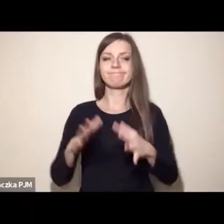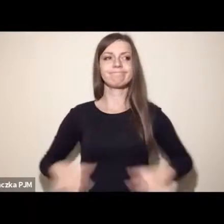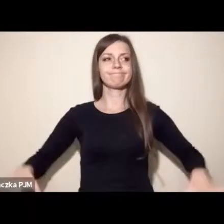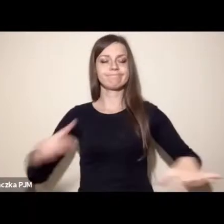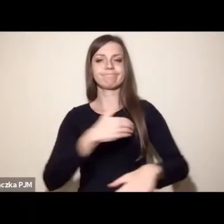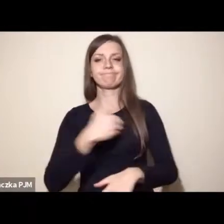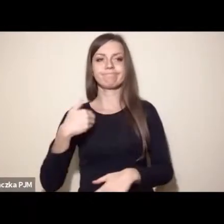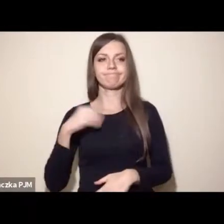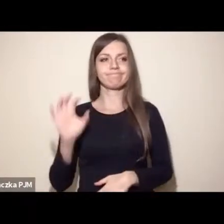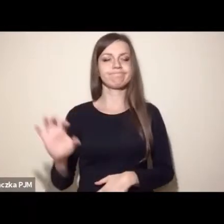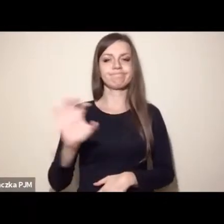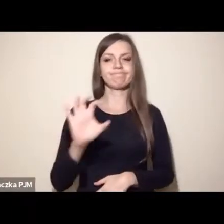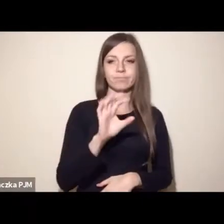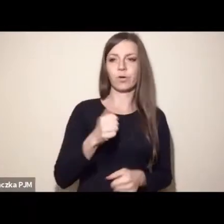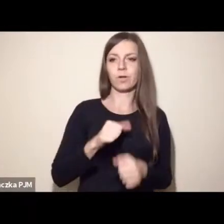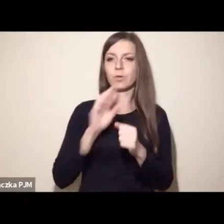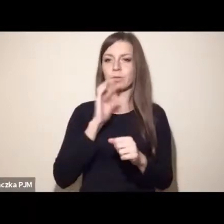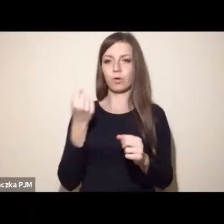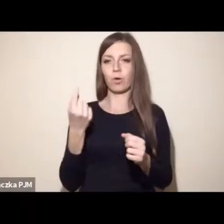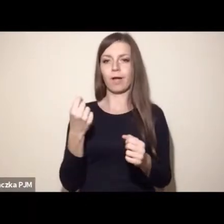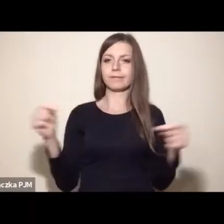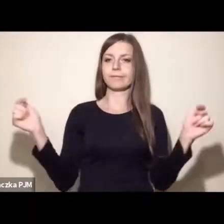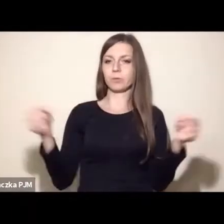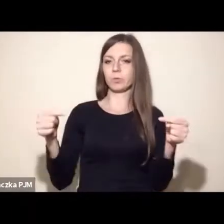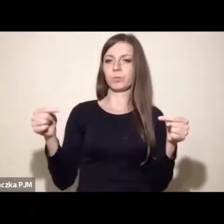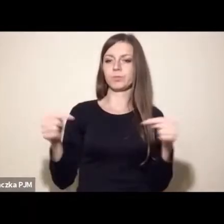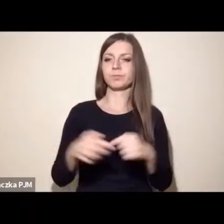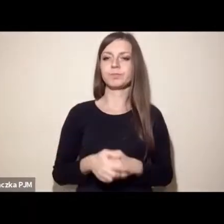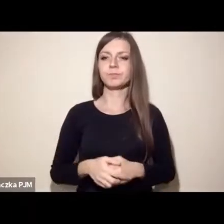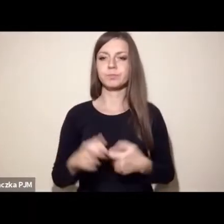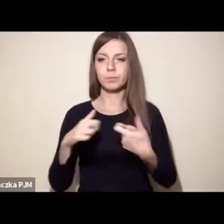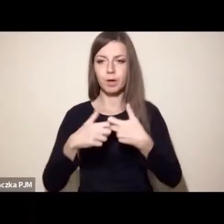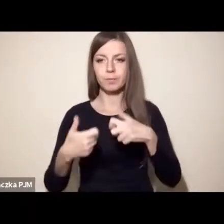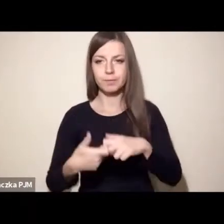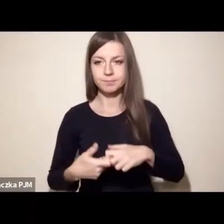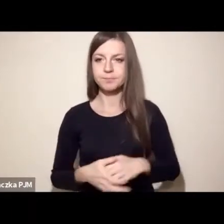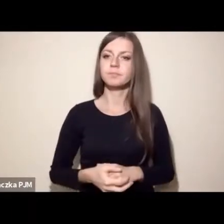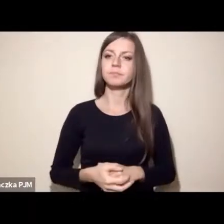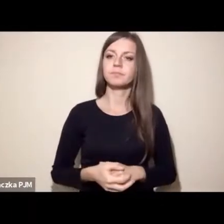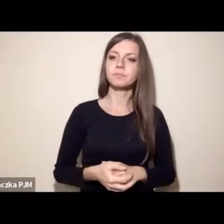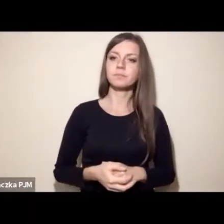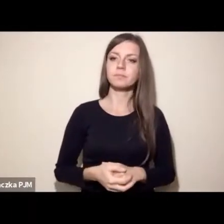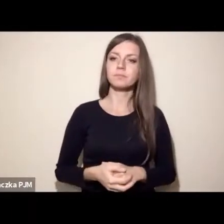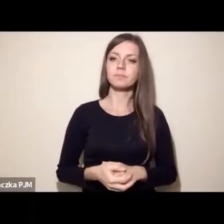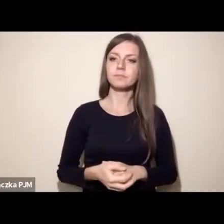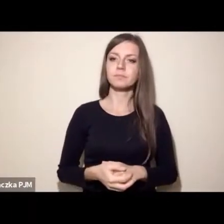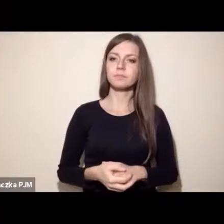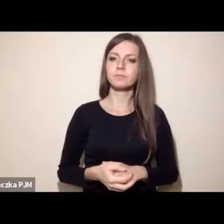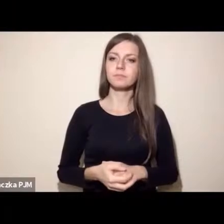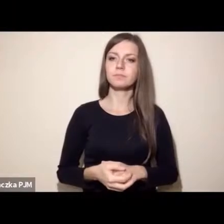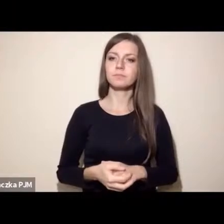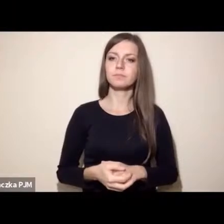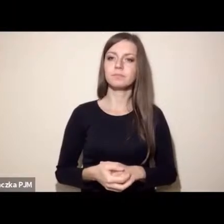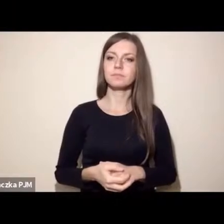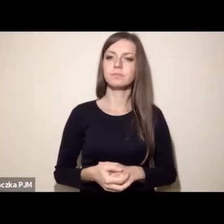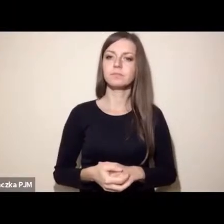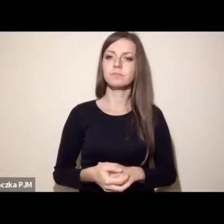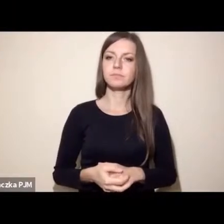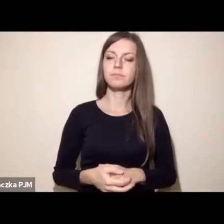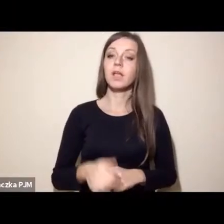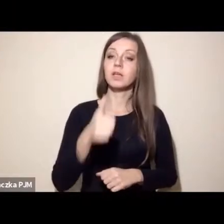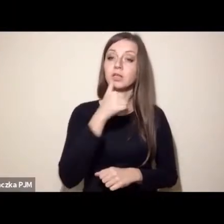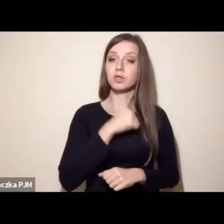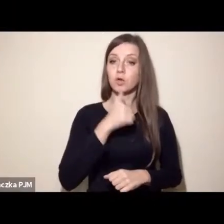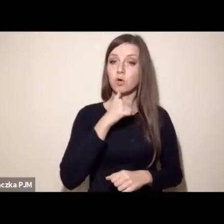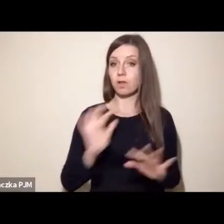konflikt. Teraz to powiedziawszy, po powiązaniu zielonej rewolucji